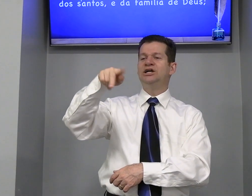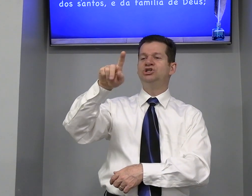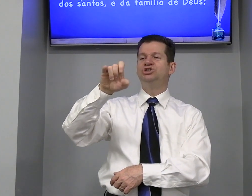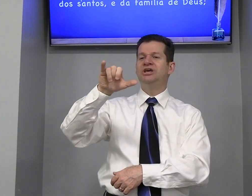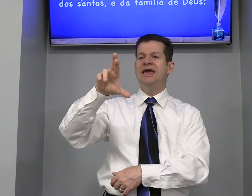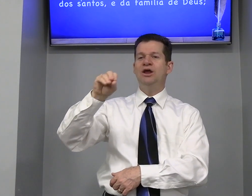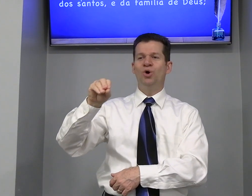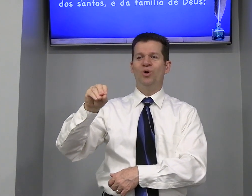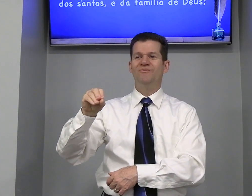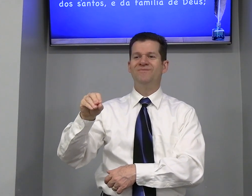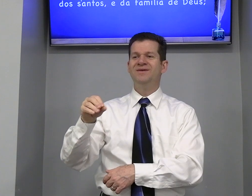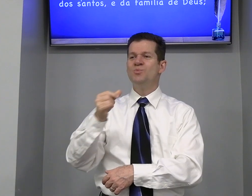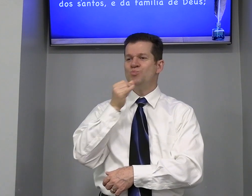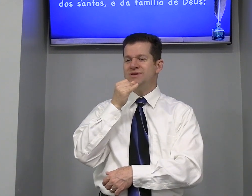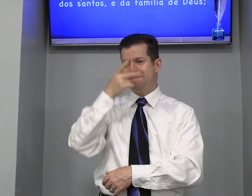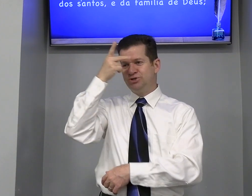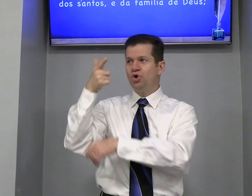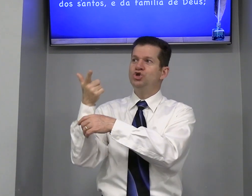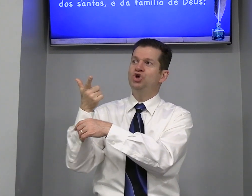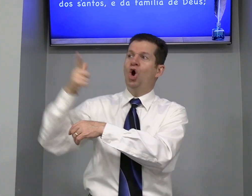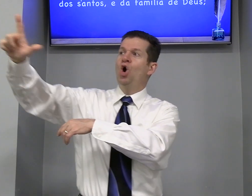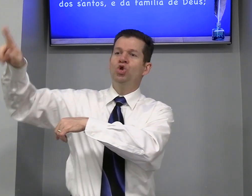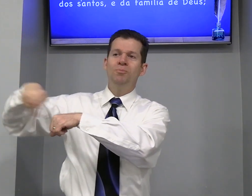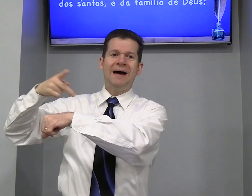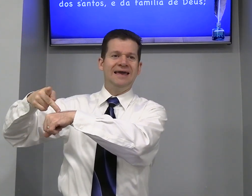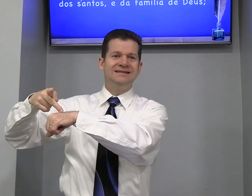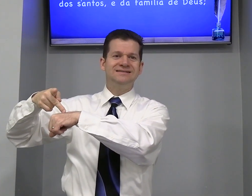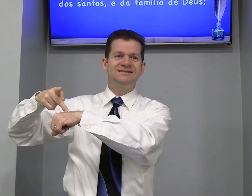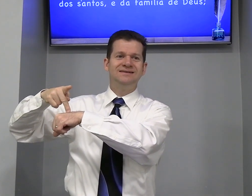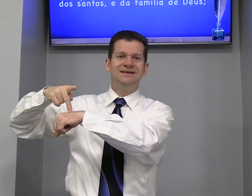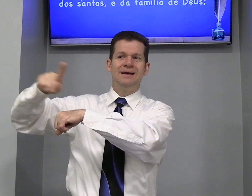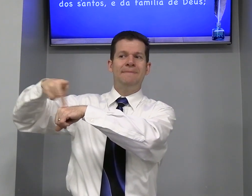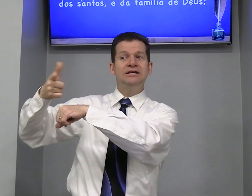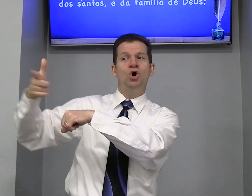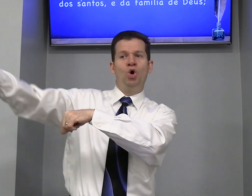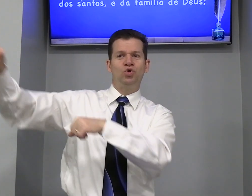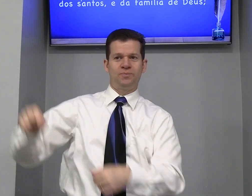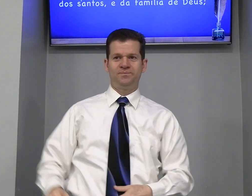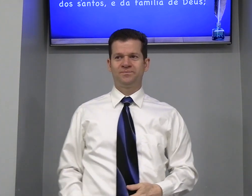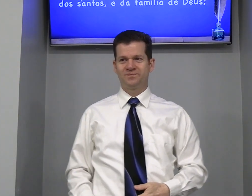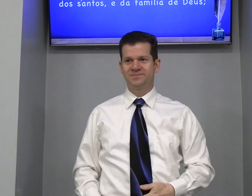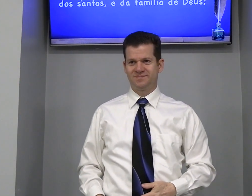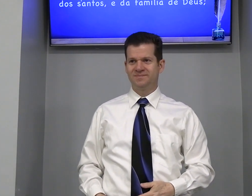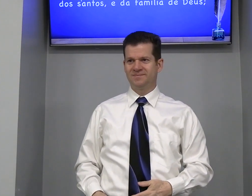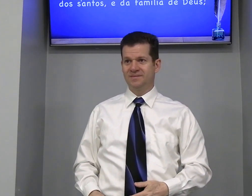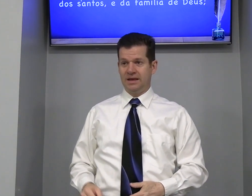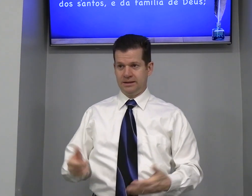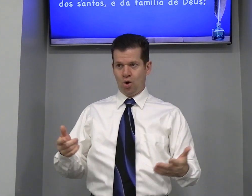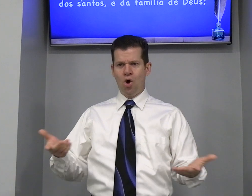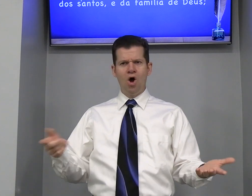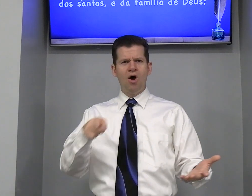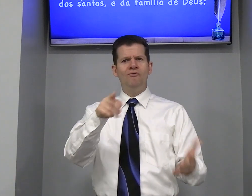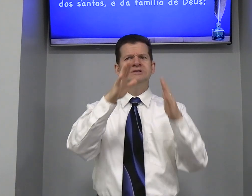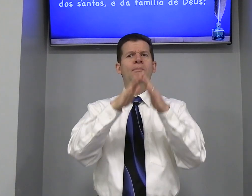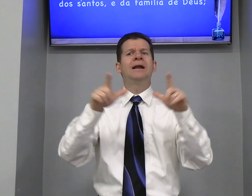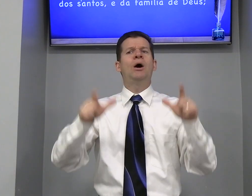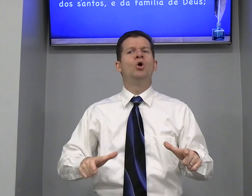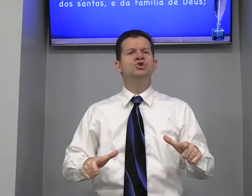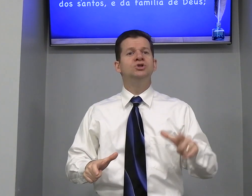Estrangeiro Por exemplo Pessoa De outro País País Outro Então Você mora Onde?